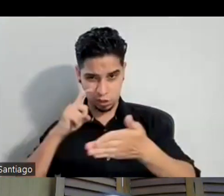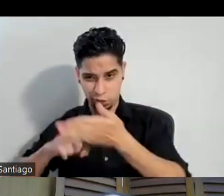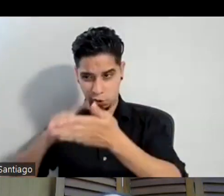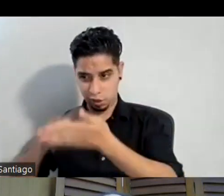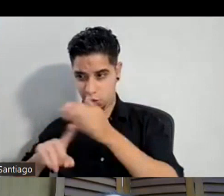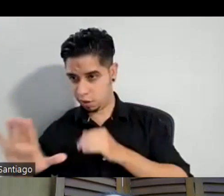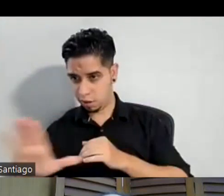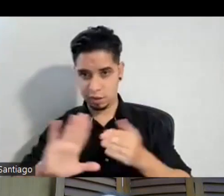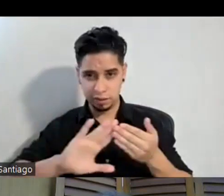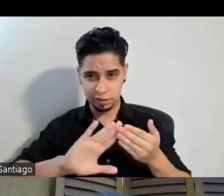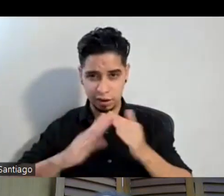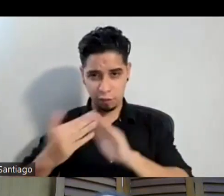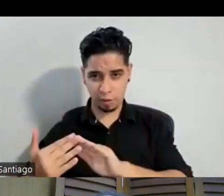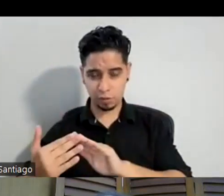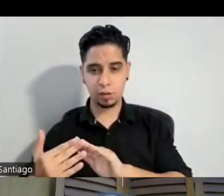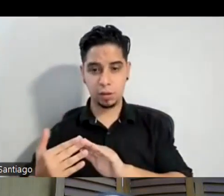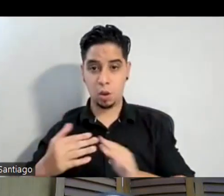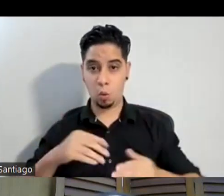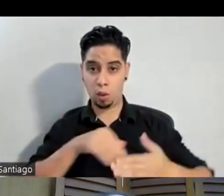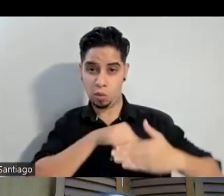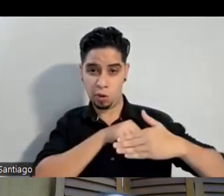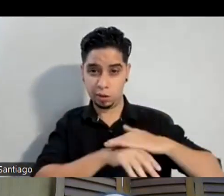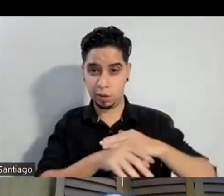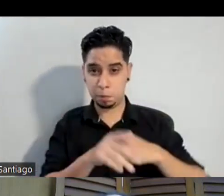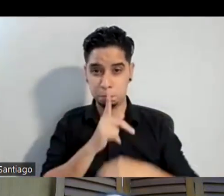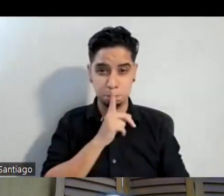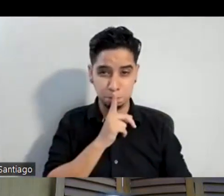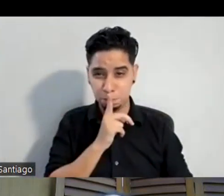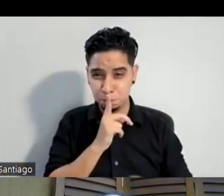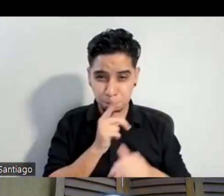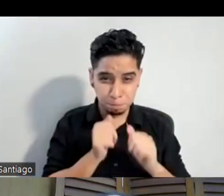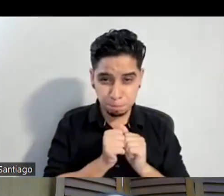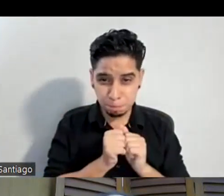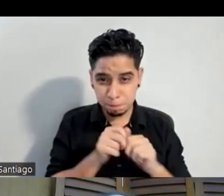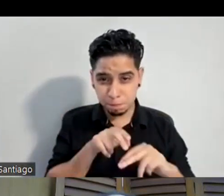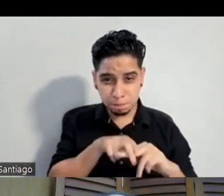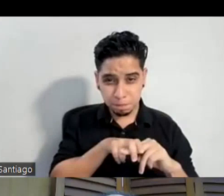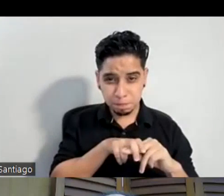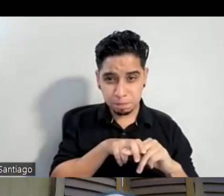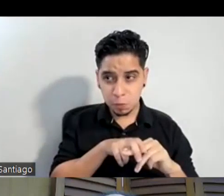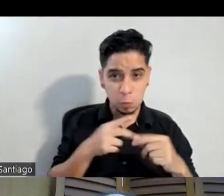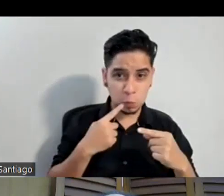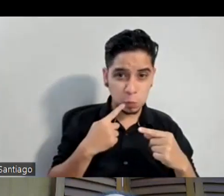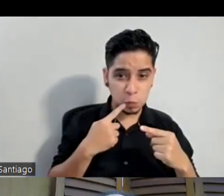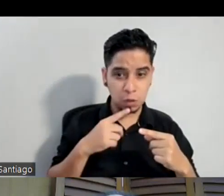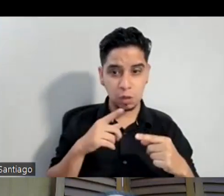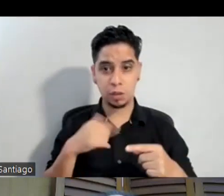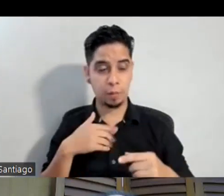nenes o sea del nene que me entra tímido calladito en una esquinita que no se atreve a hablar y de repente tú lo pones a improvisar y te habla del